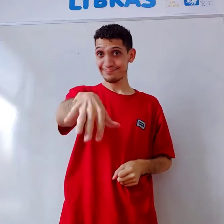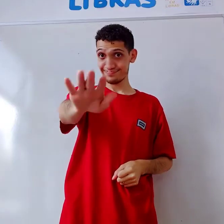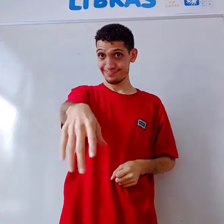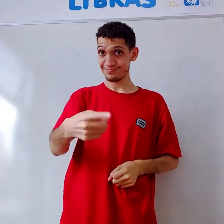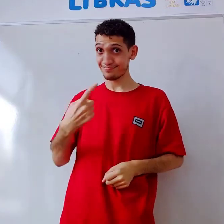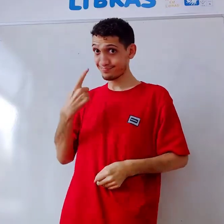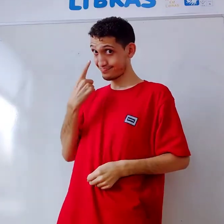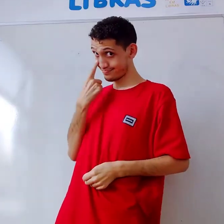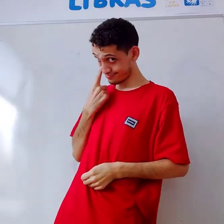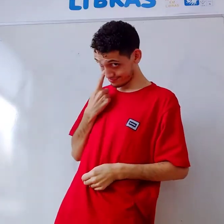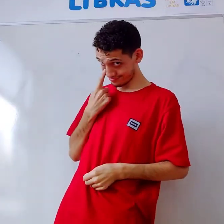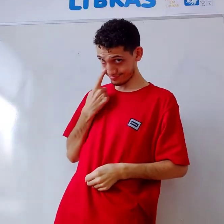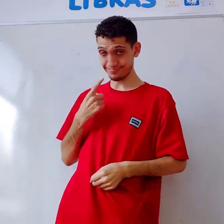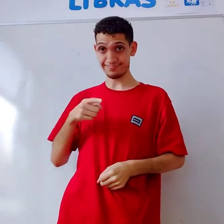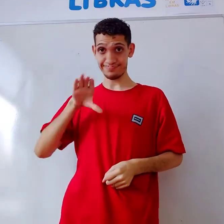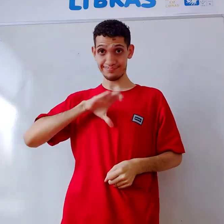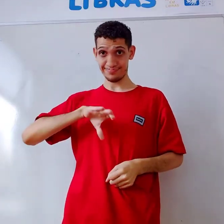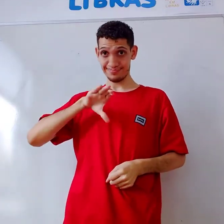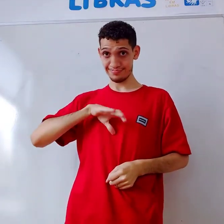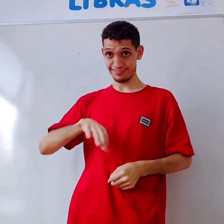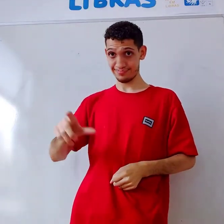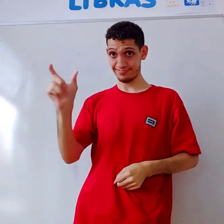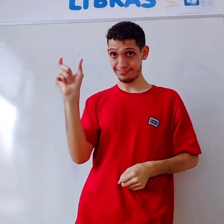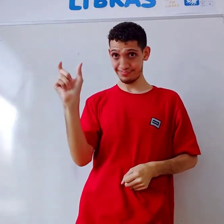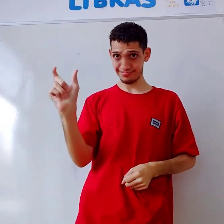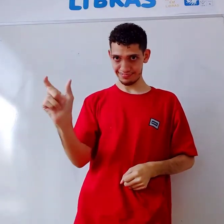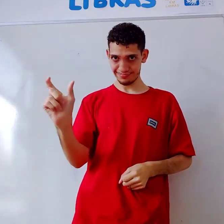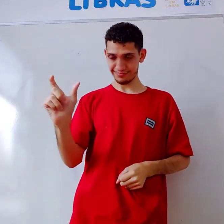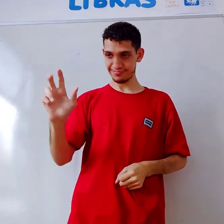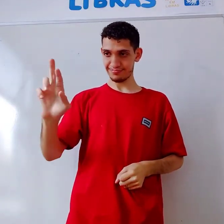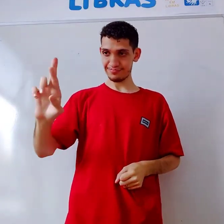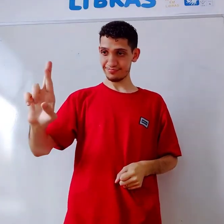Ei, ei, olha, português, palavra,